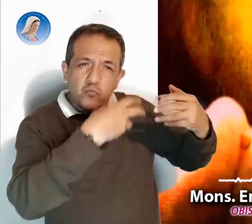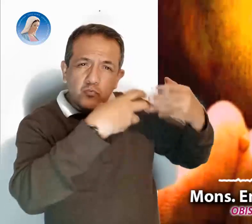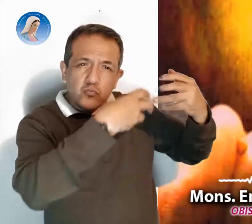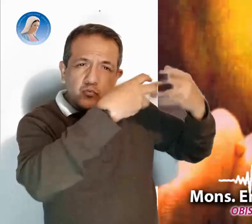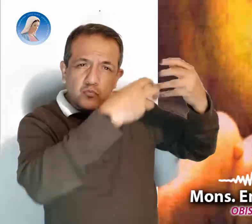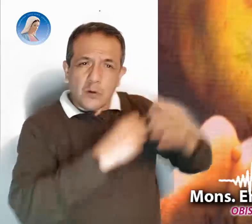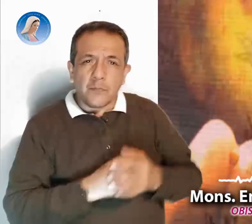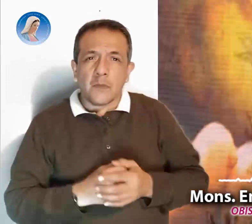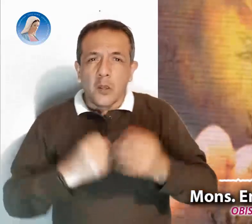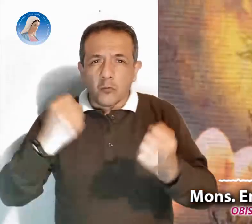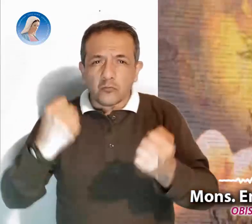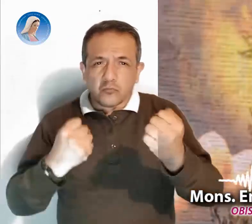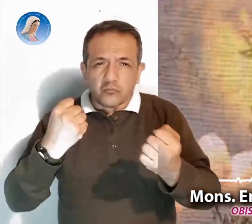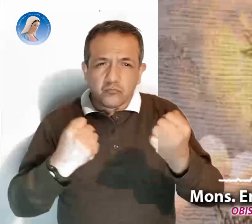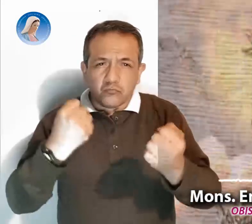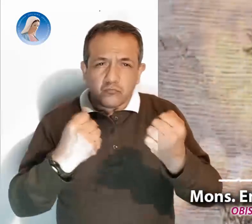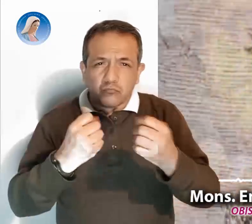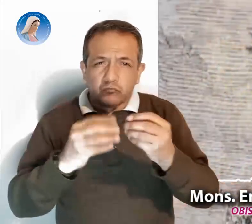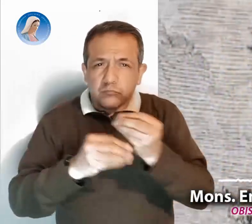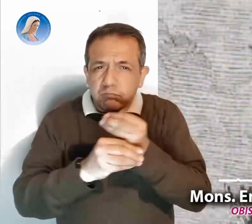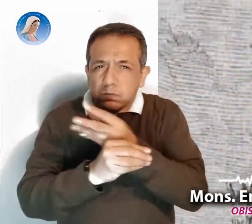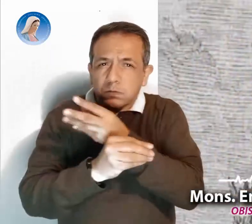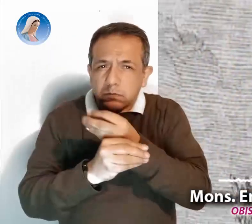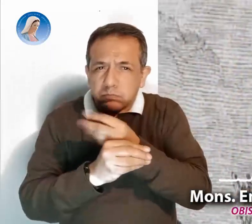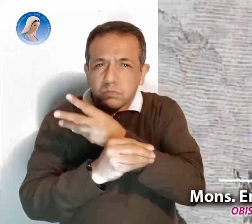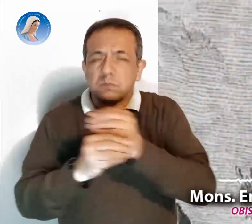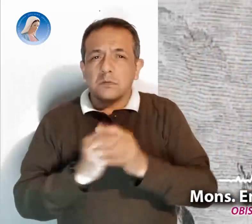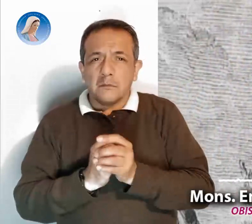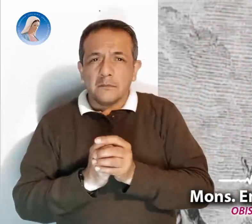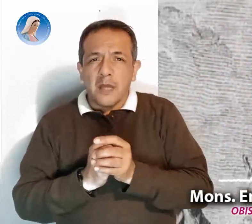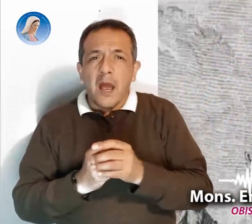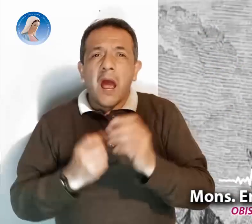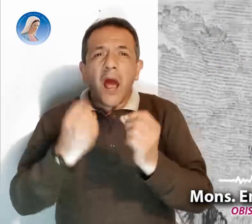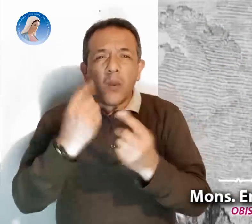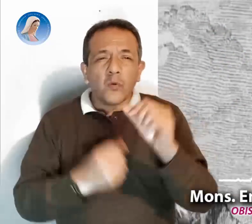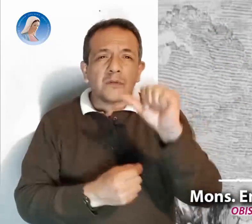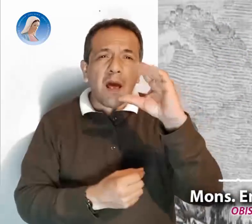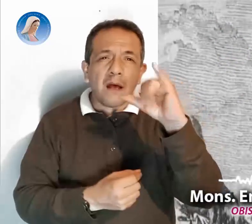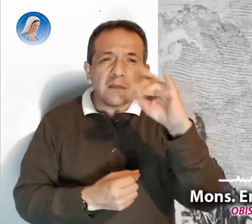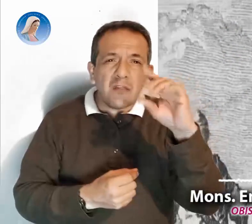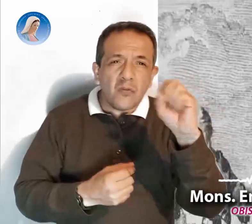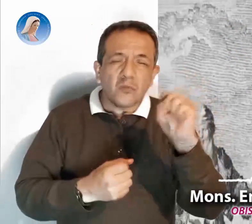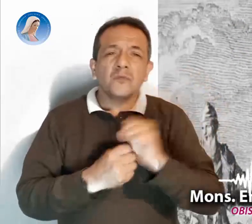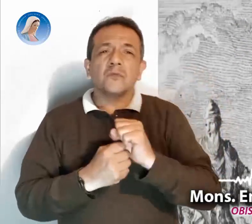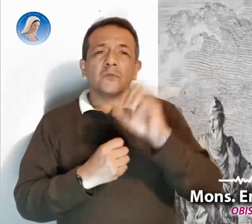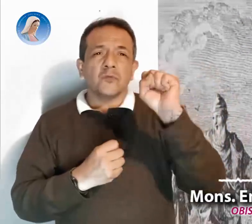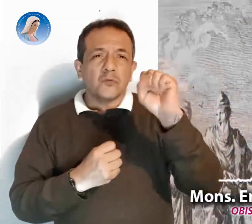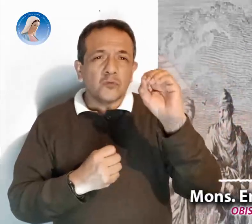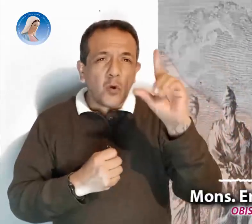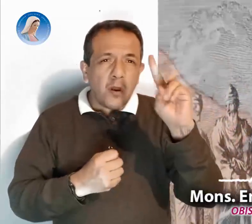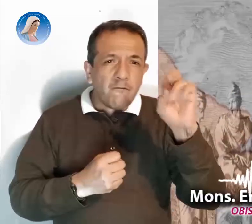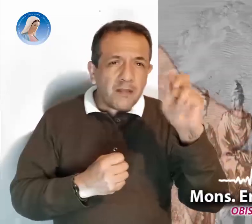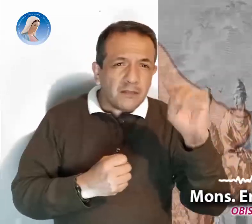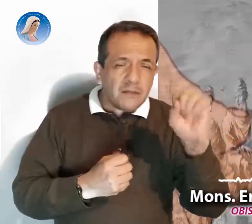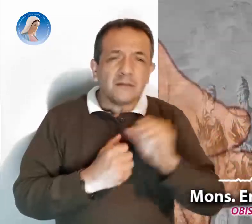vehículos, las enormes cantidades de plásticos, disolventes y ácido que queman literalmente